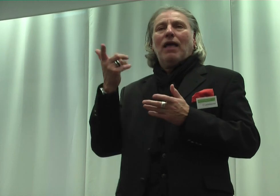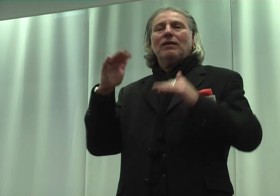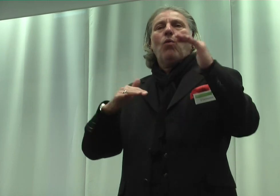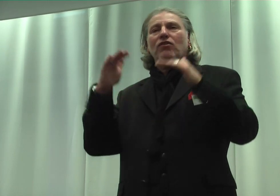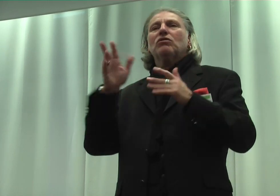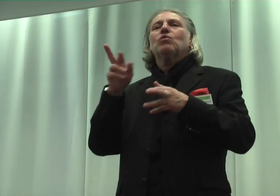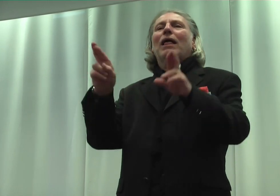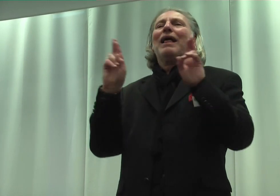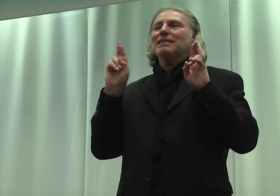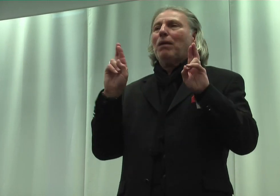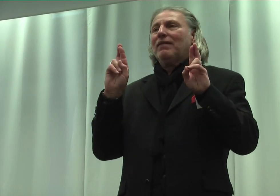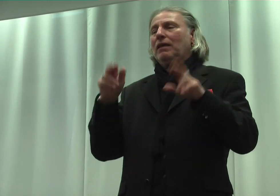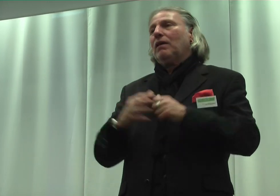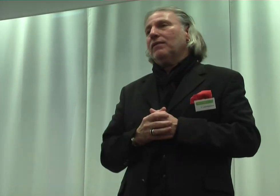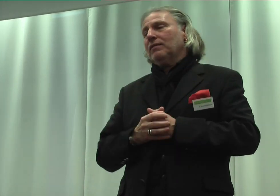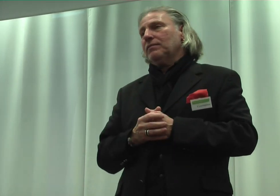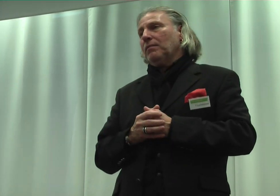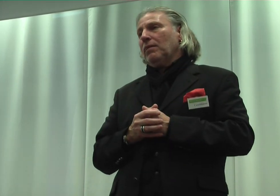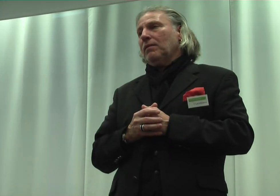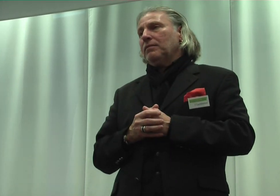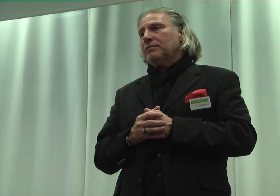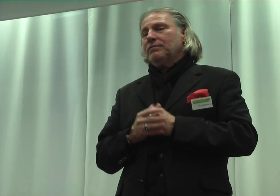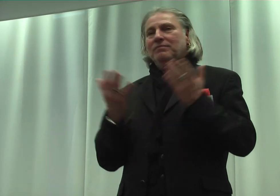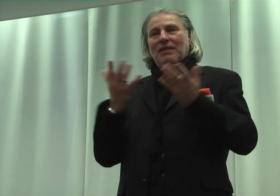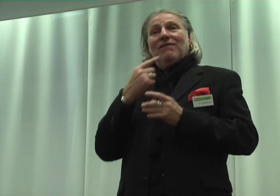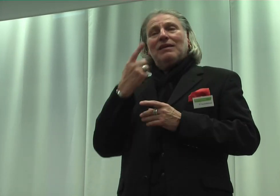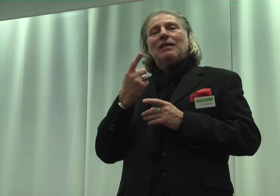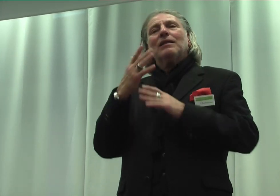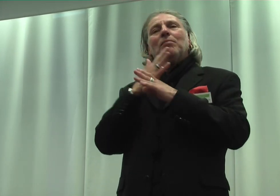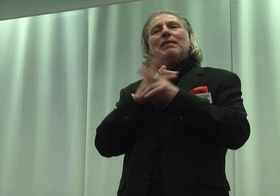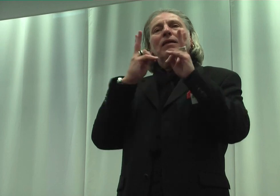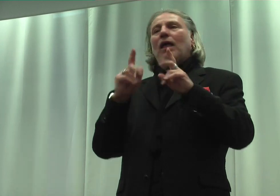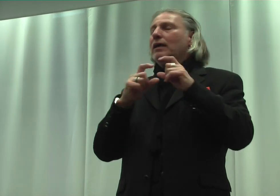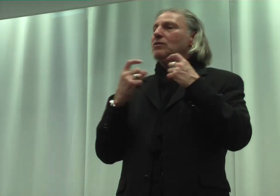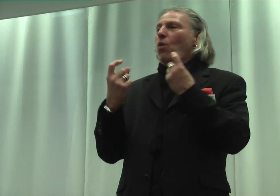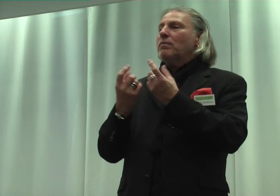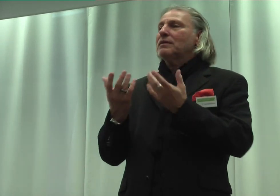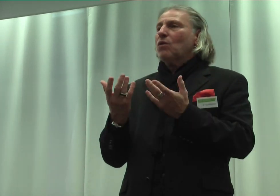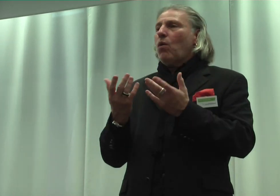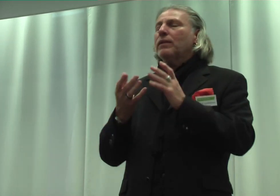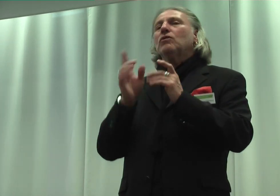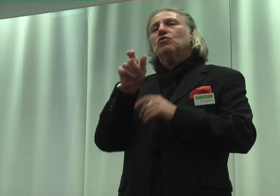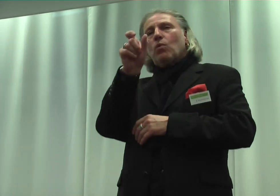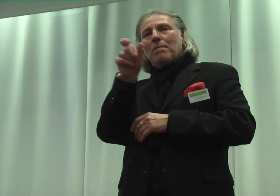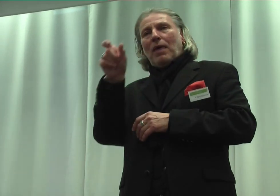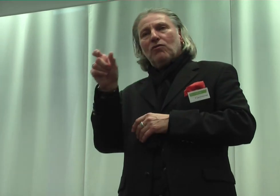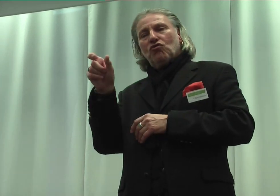respektieren. Was sagt denn die Bienenrechtskonvention zu den Menschen mit